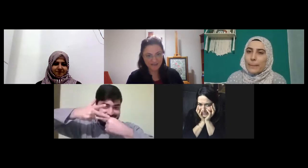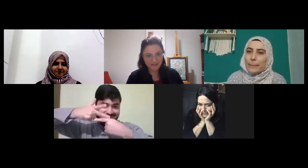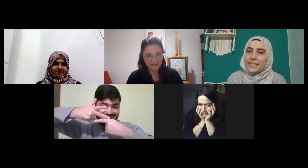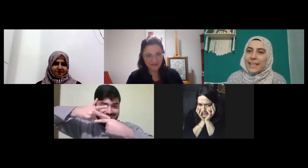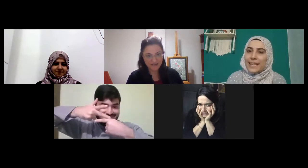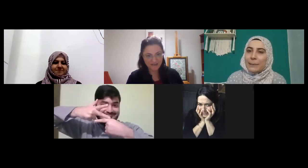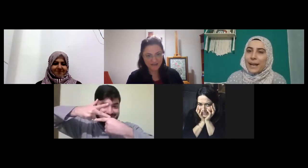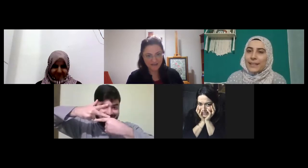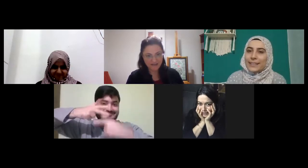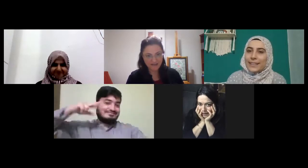Zeynep Zeynep Zeynep